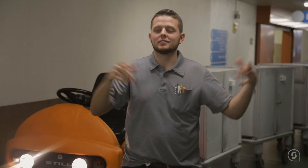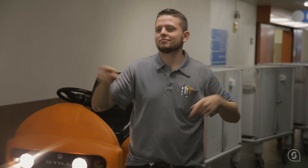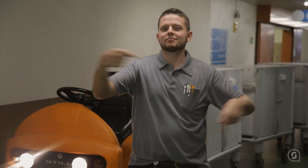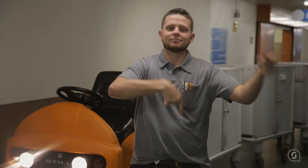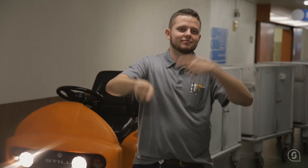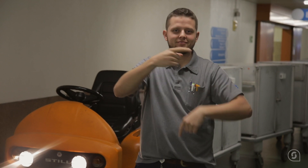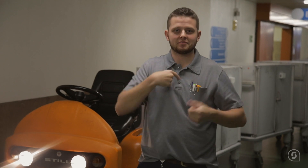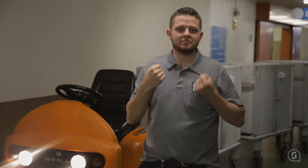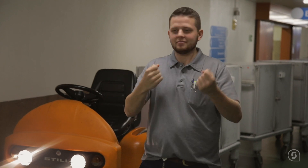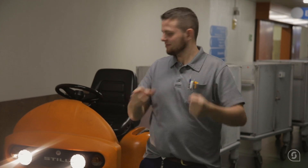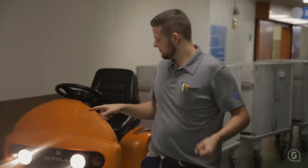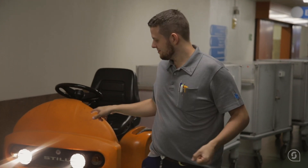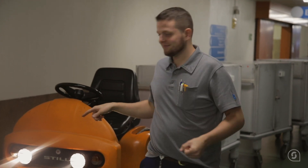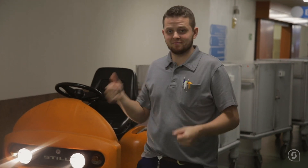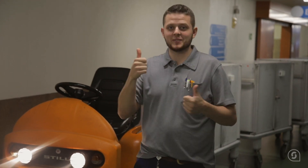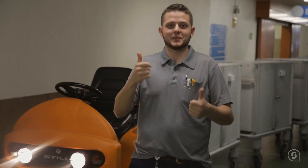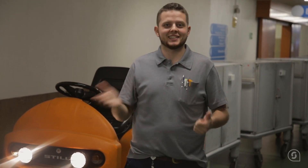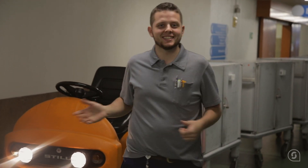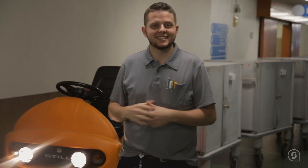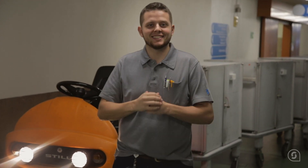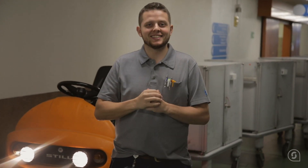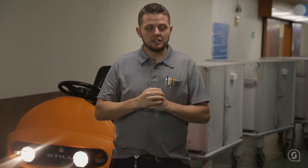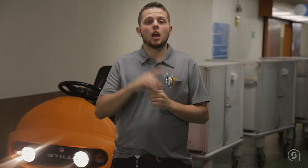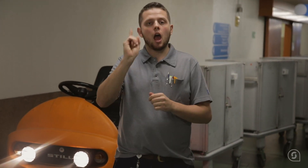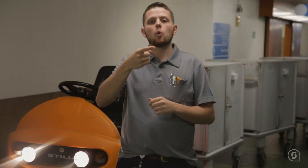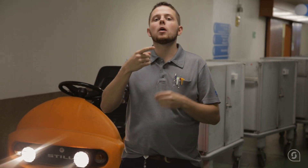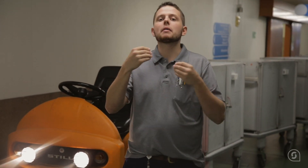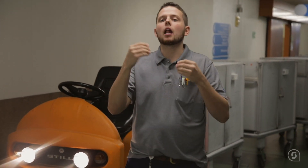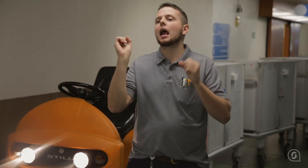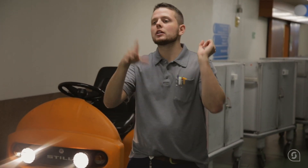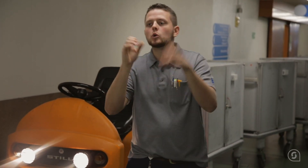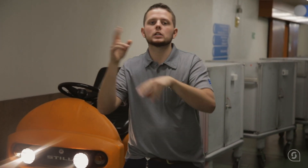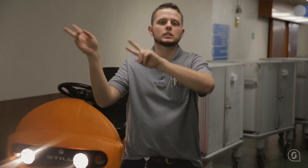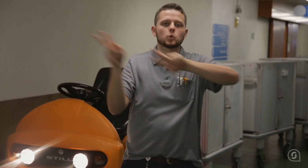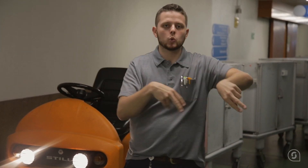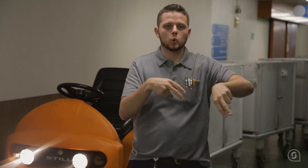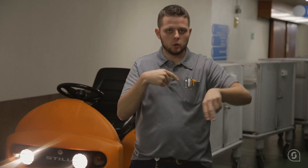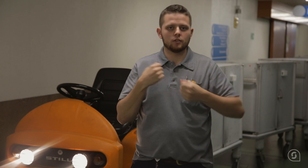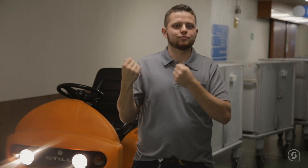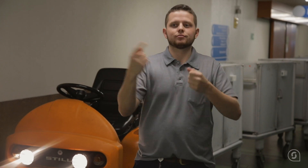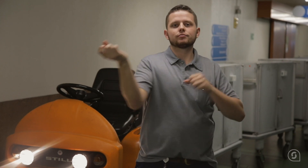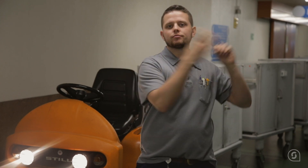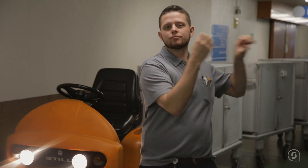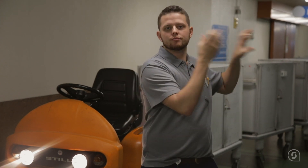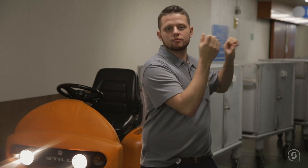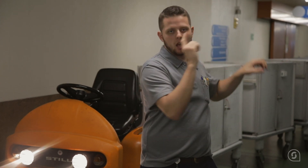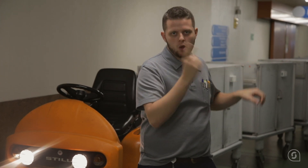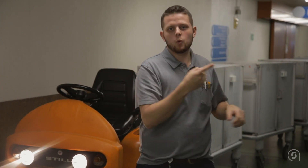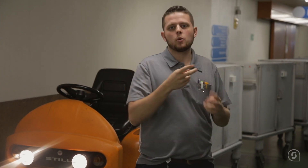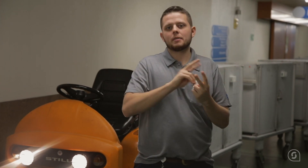Das Spital ist groß, deswegen ist es gut, dass ich den Kleintransporter hier habe. Auch liefere ich nicht benötigtes Material zurück ans Lager. Das